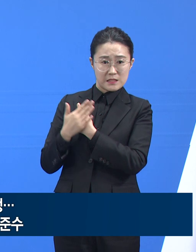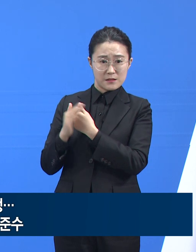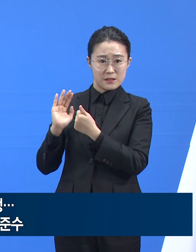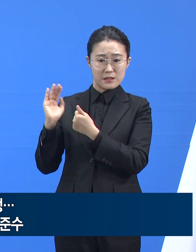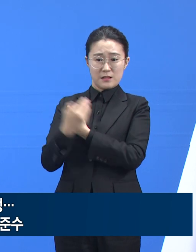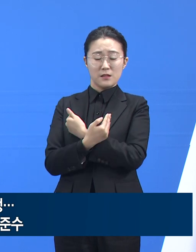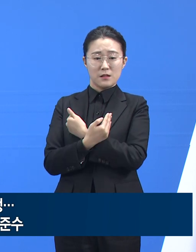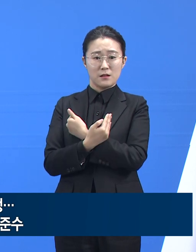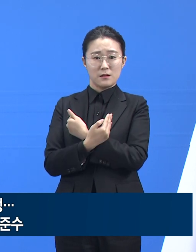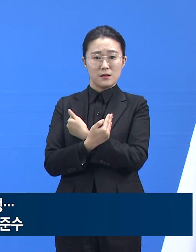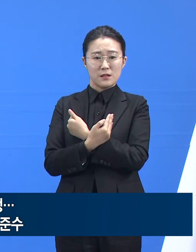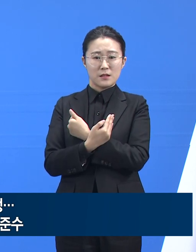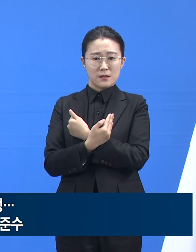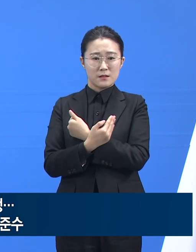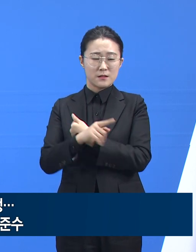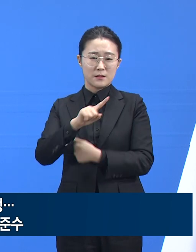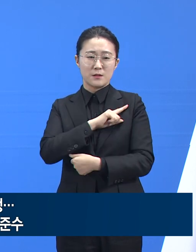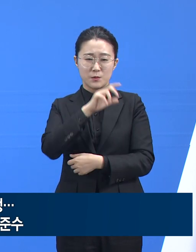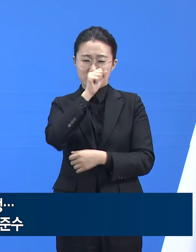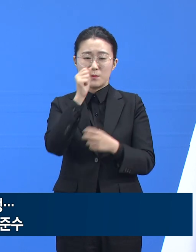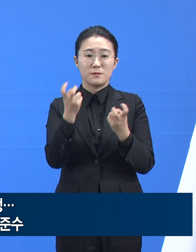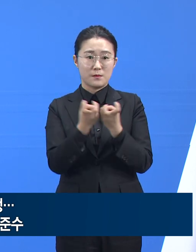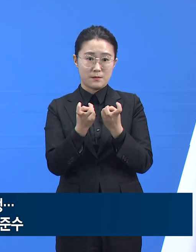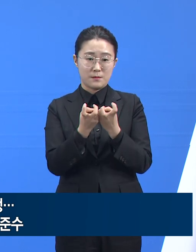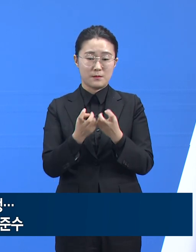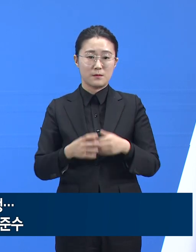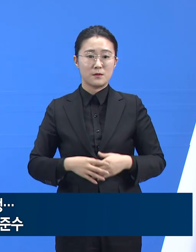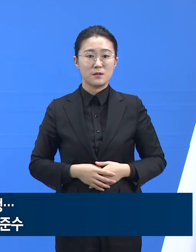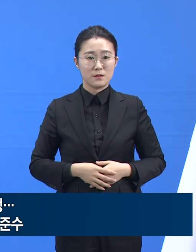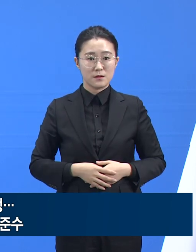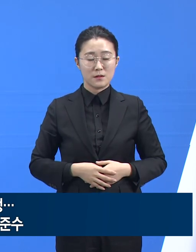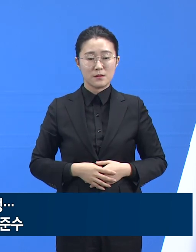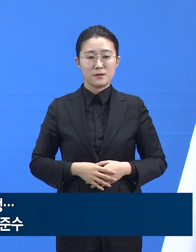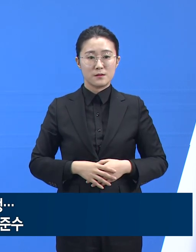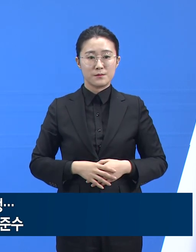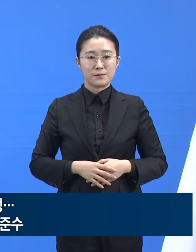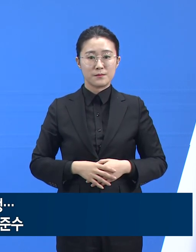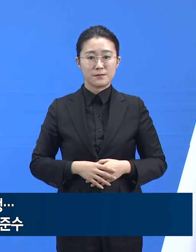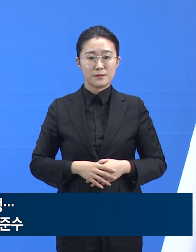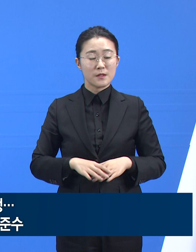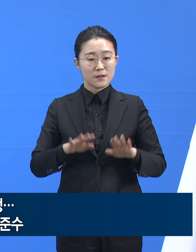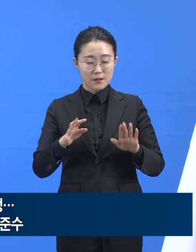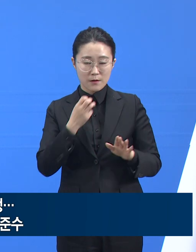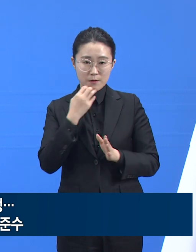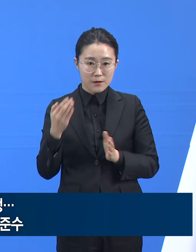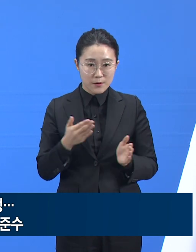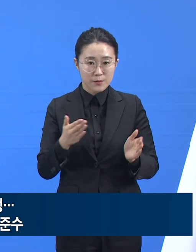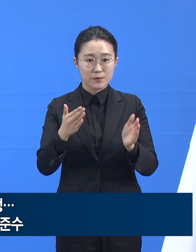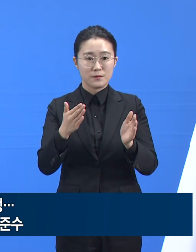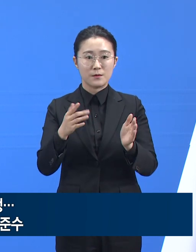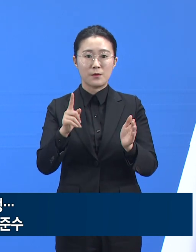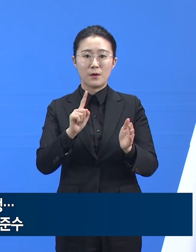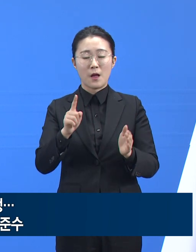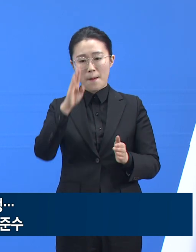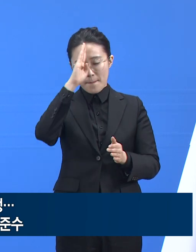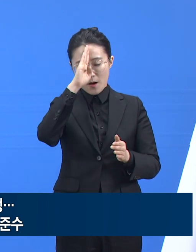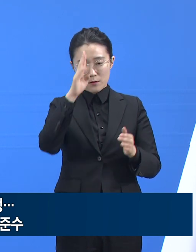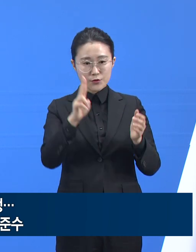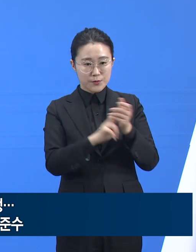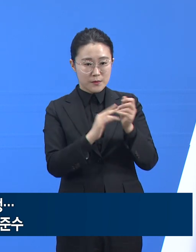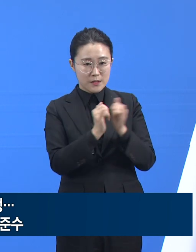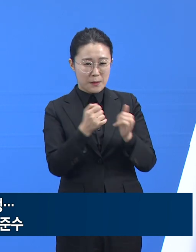임시선별검사소 운영을 통하여 무증상 감염자를 선체적으로 발견할 수 있도록 최선을 다하겠습니다. 도민